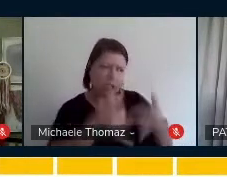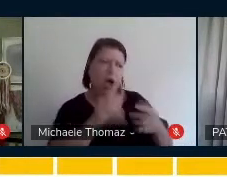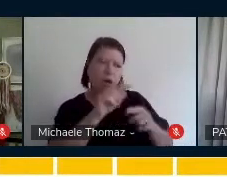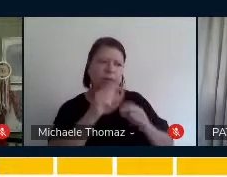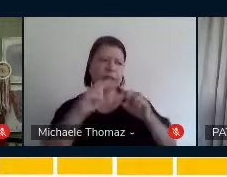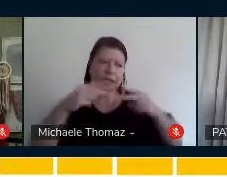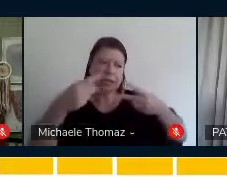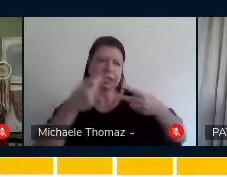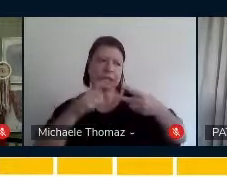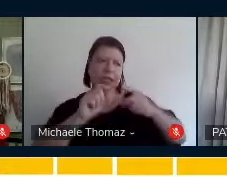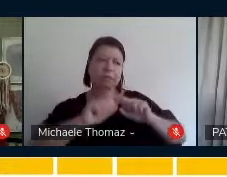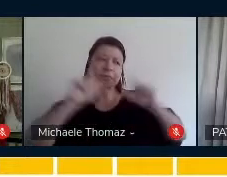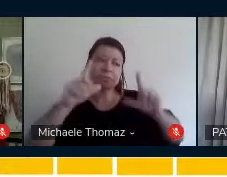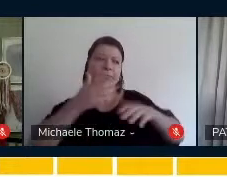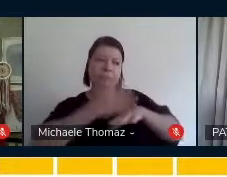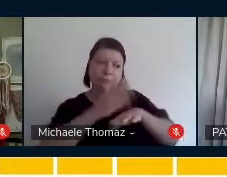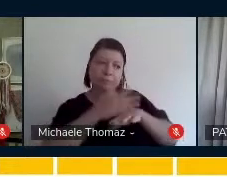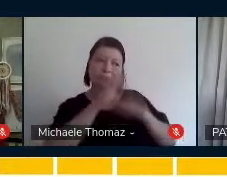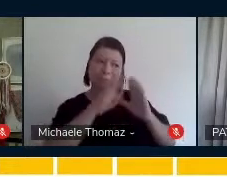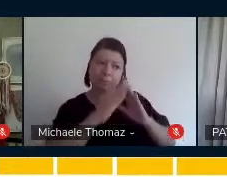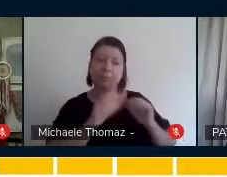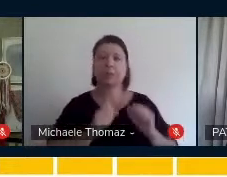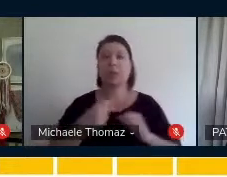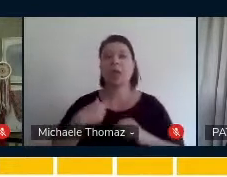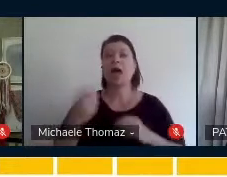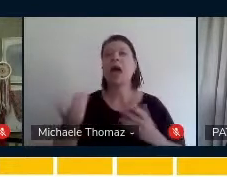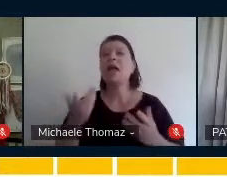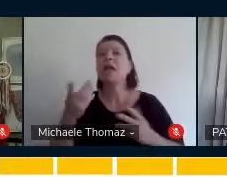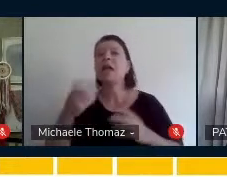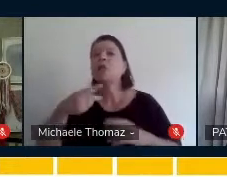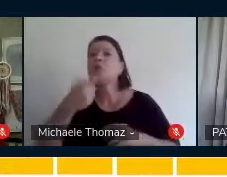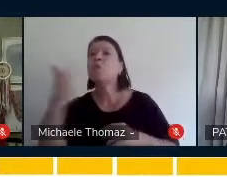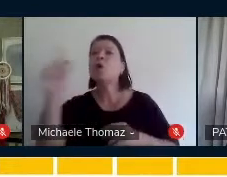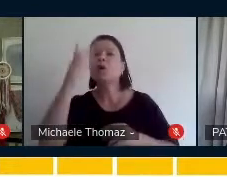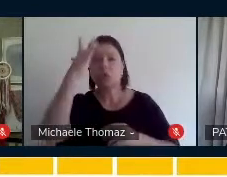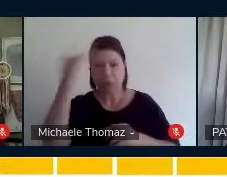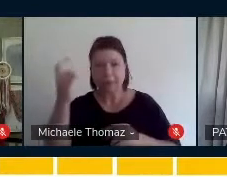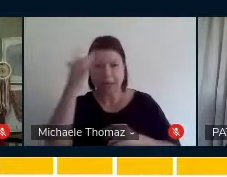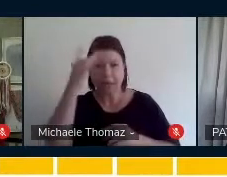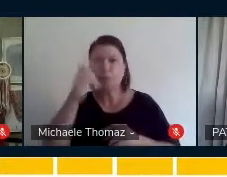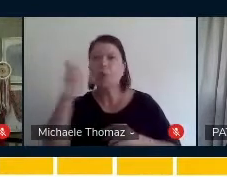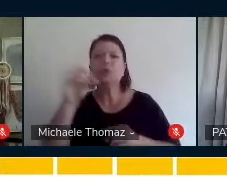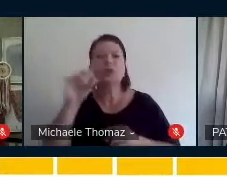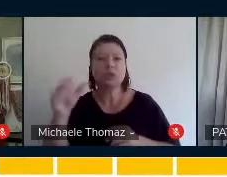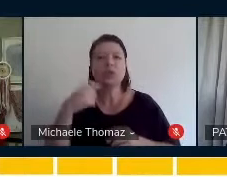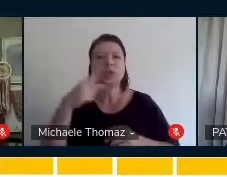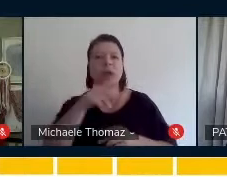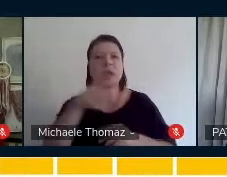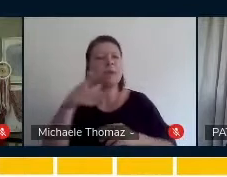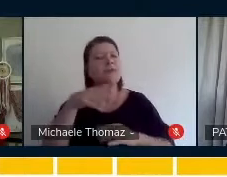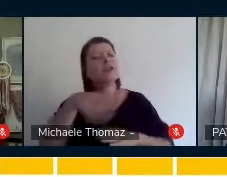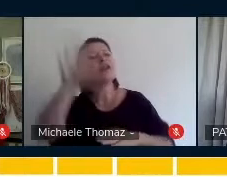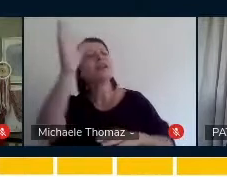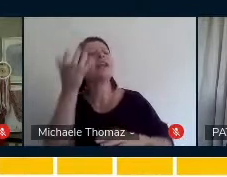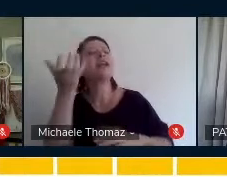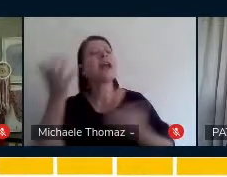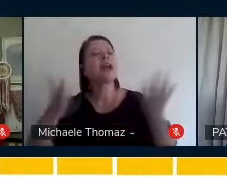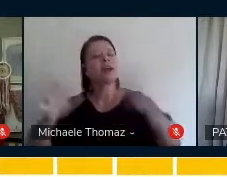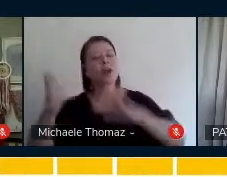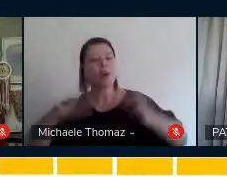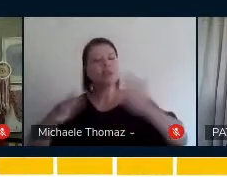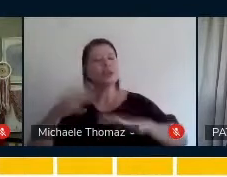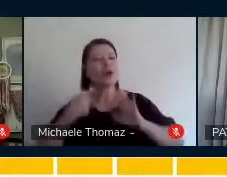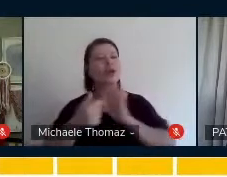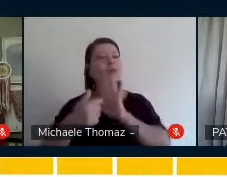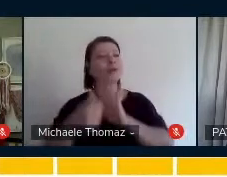professora fala, quem é que quer participar, mostrando aqui para a gente como que é o pop song? Aí, a Paula logo